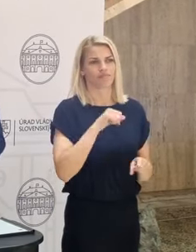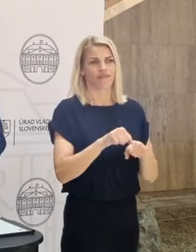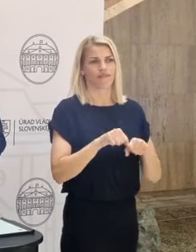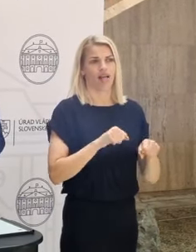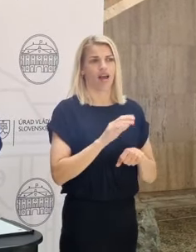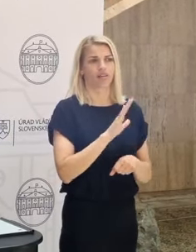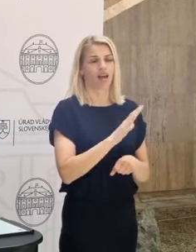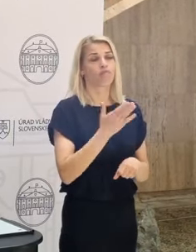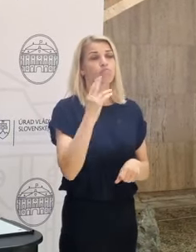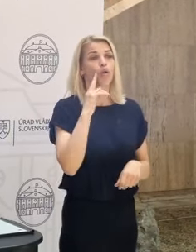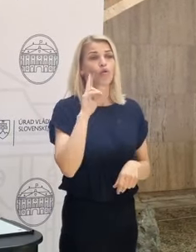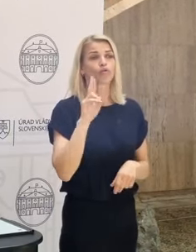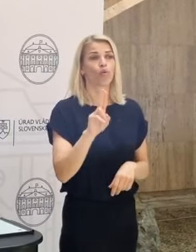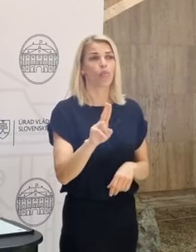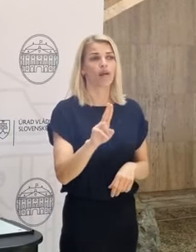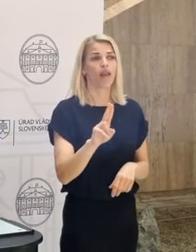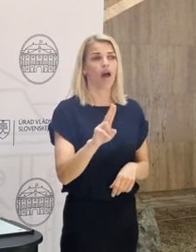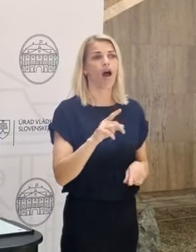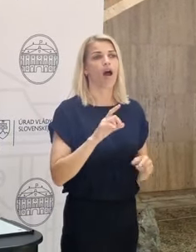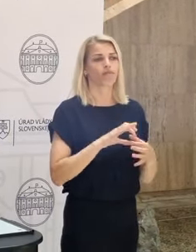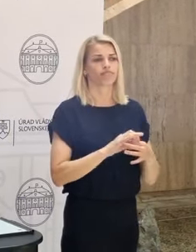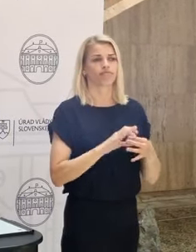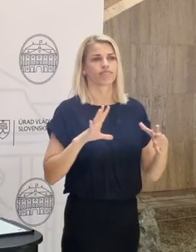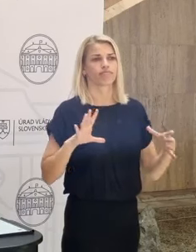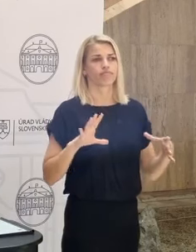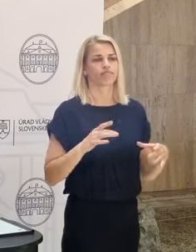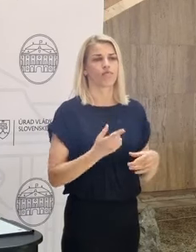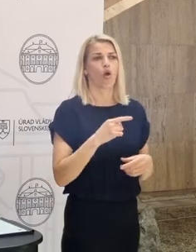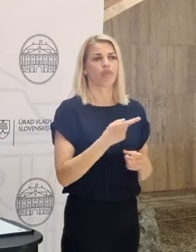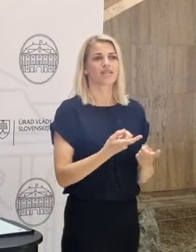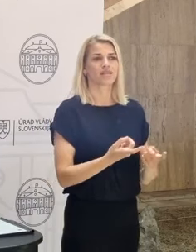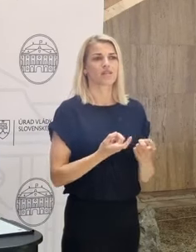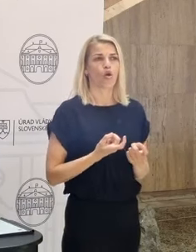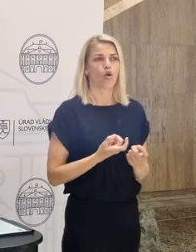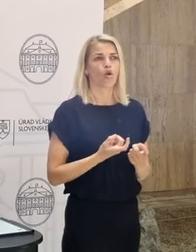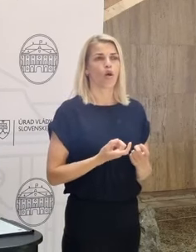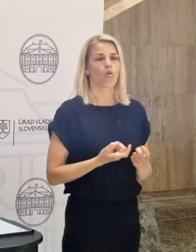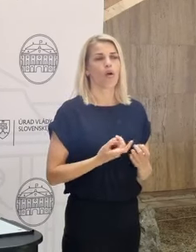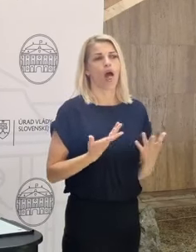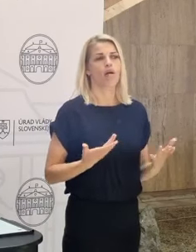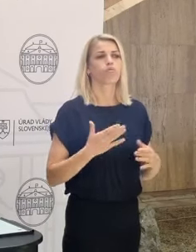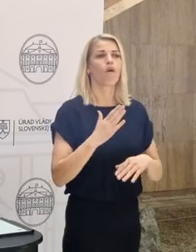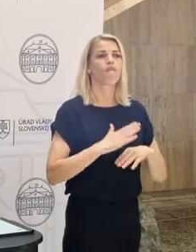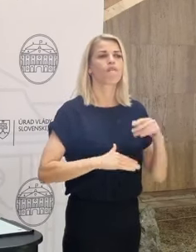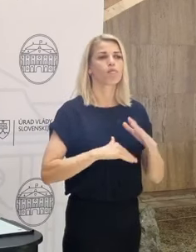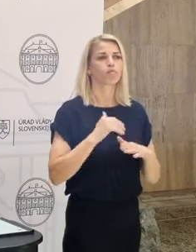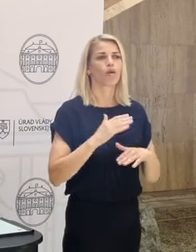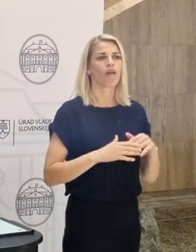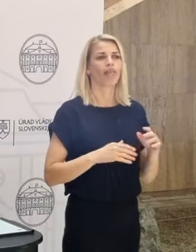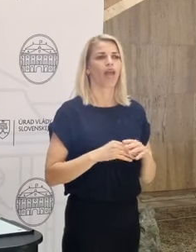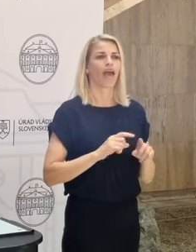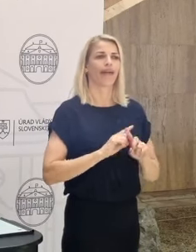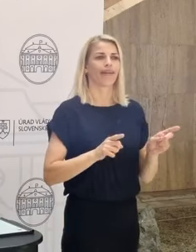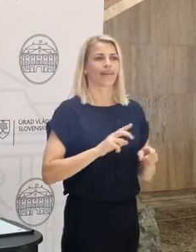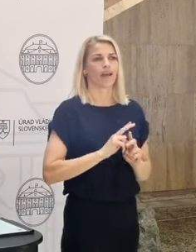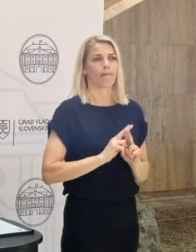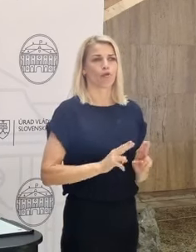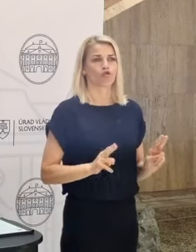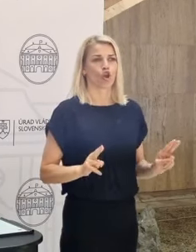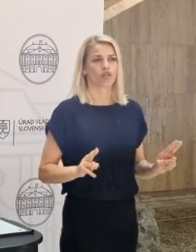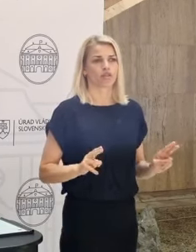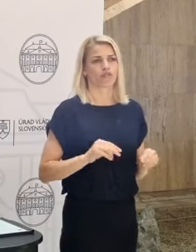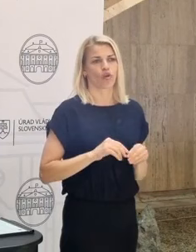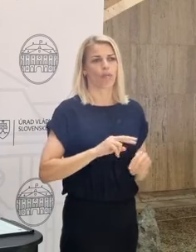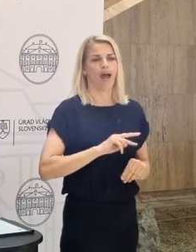slubovala odpojenie od týchto zdrojov, respektíve vybudovanie dostatočných alternatív na